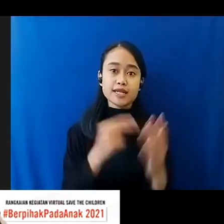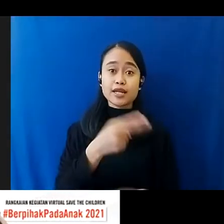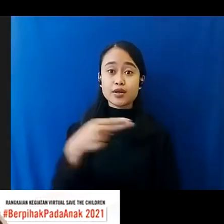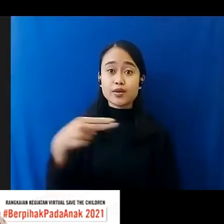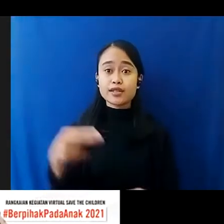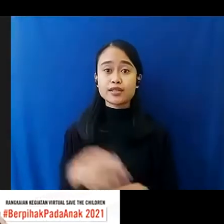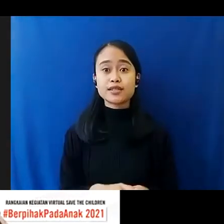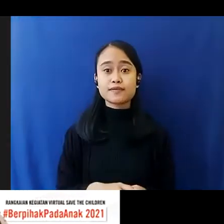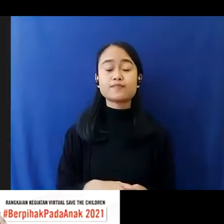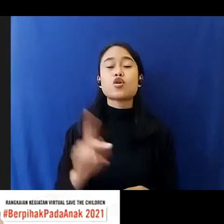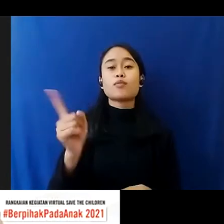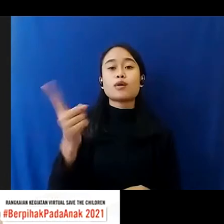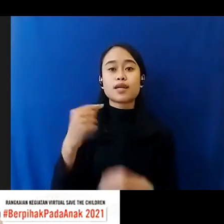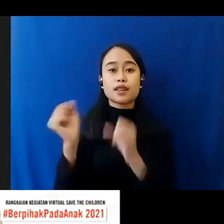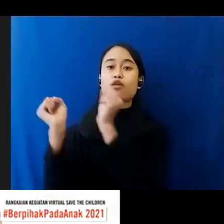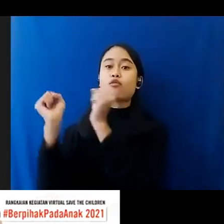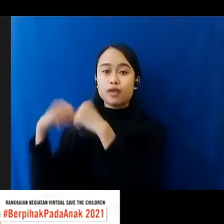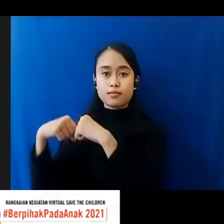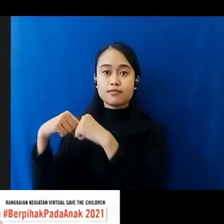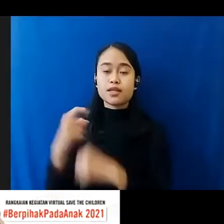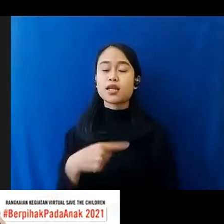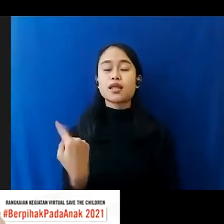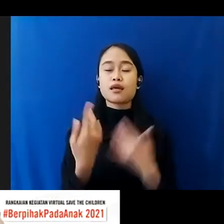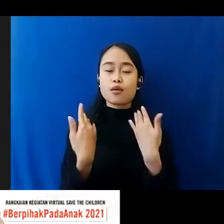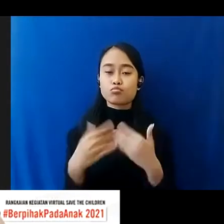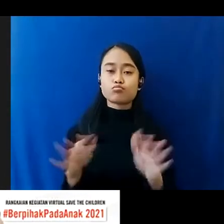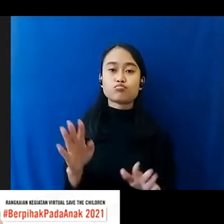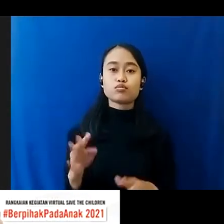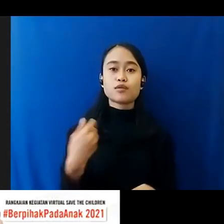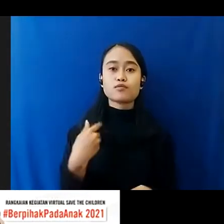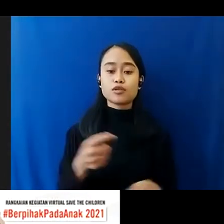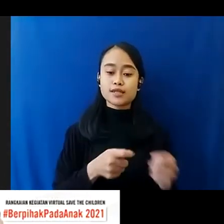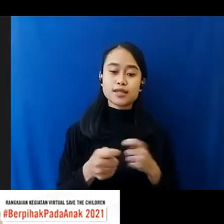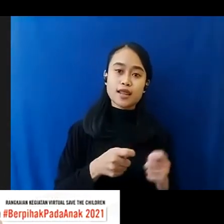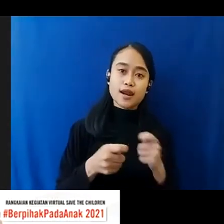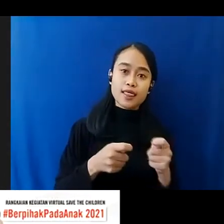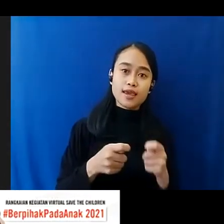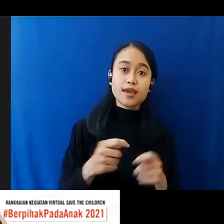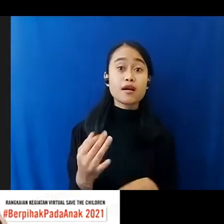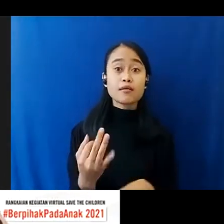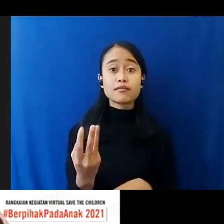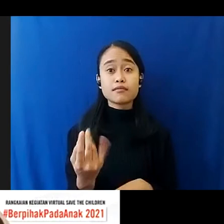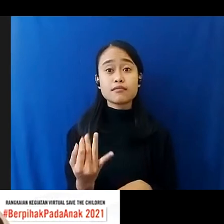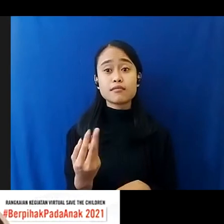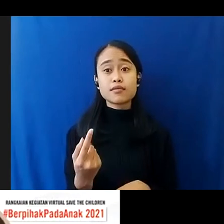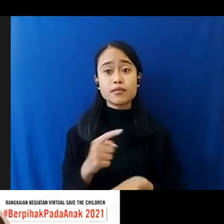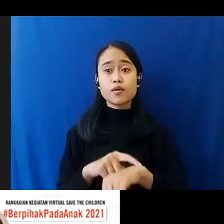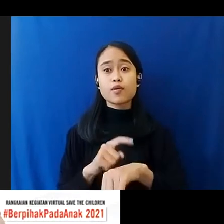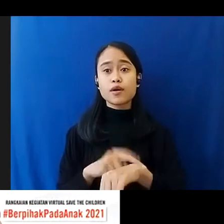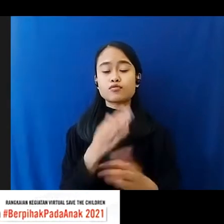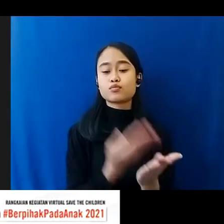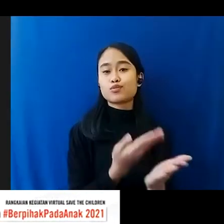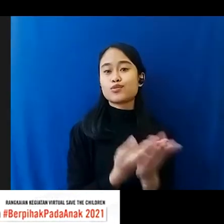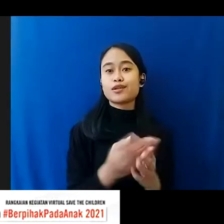Pemerintah Punya Komitmen Kita Sudah Sudah Punya Strategi Strategi Yang Beberapa Waktu Terbukti Baik